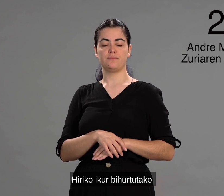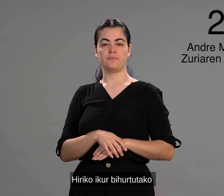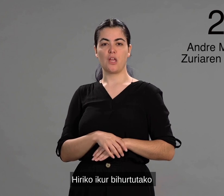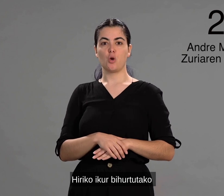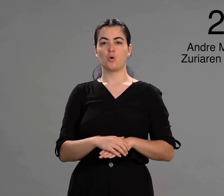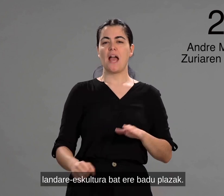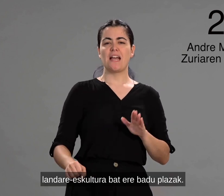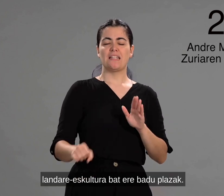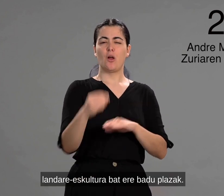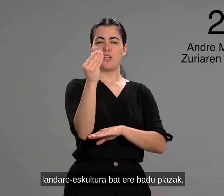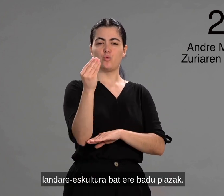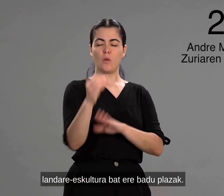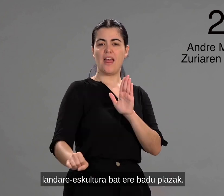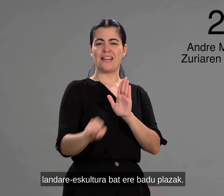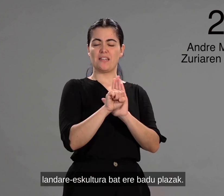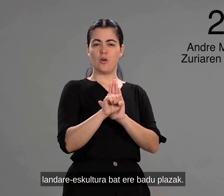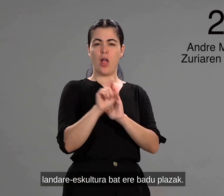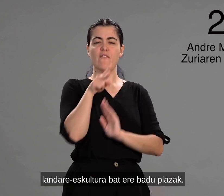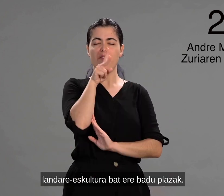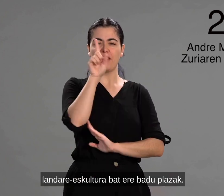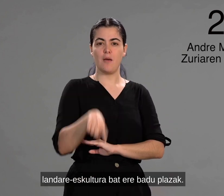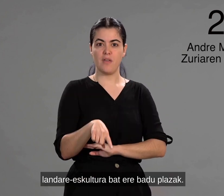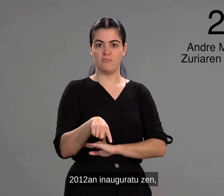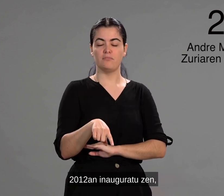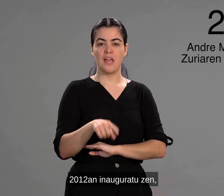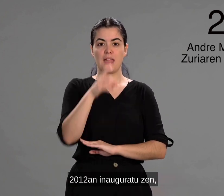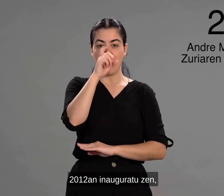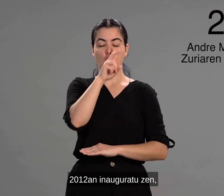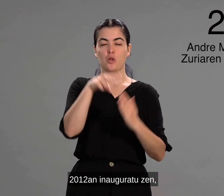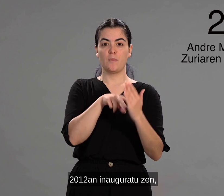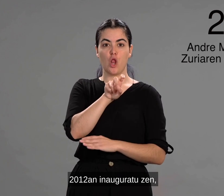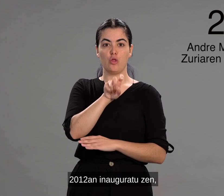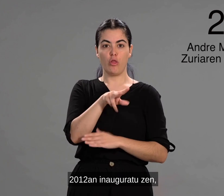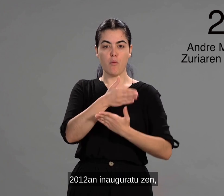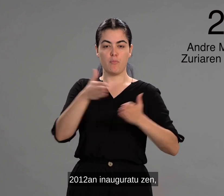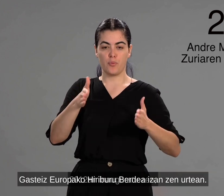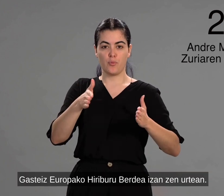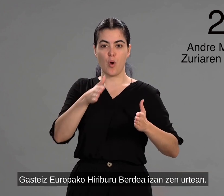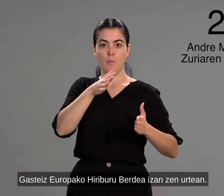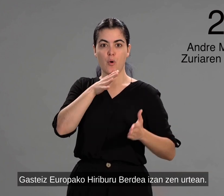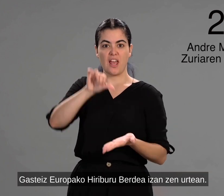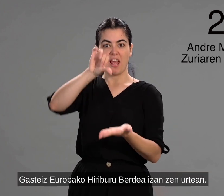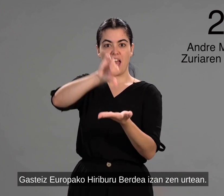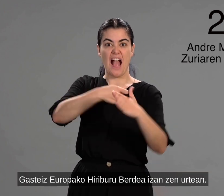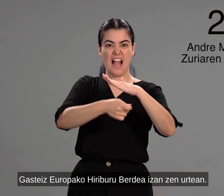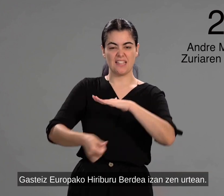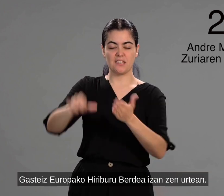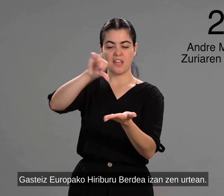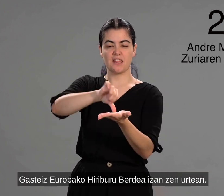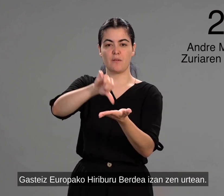bihurtutako landare eskultura bat ere badu plazak, bimila eta amabian inauguratu zen, gazteiz Europako iriburu berdea